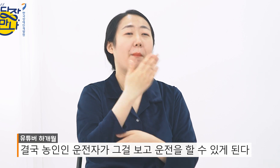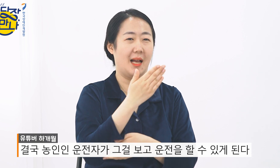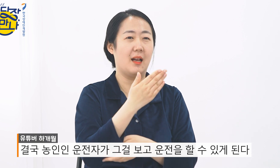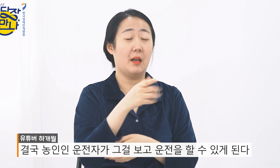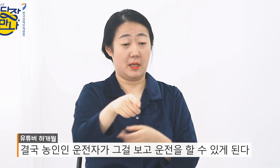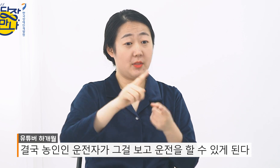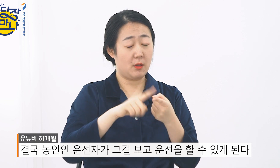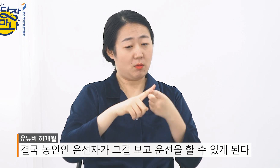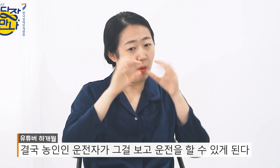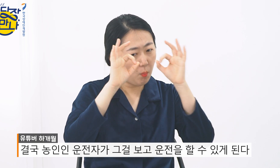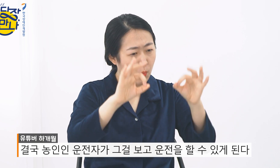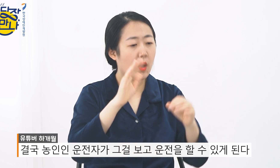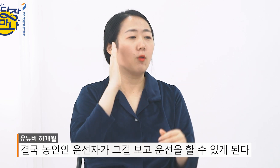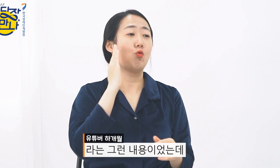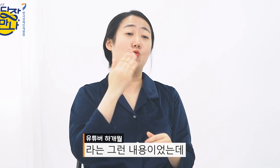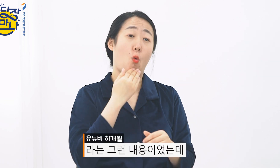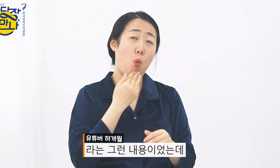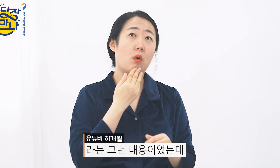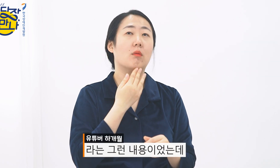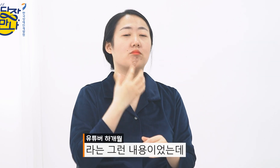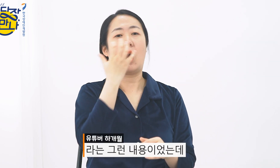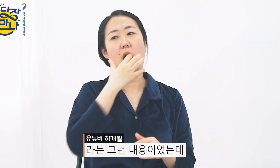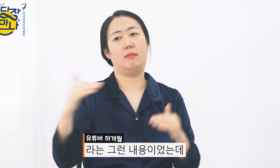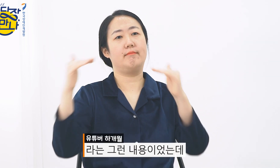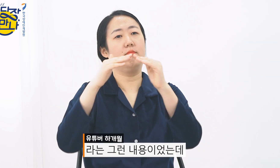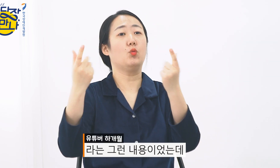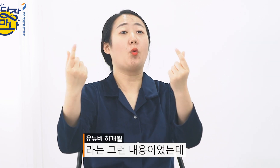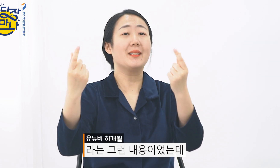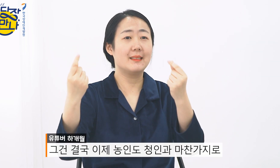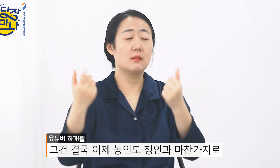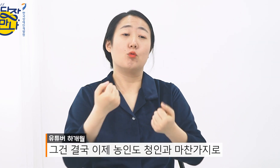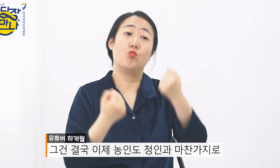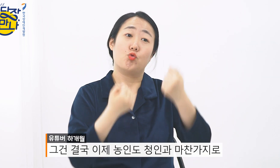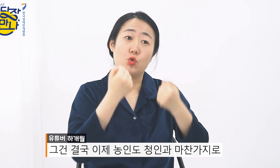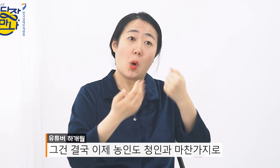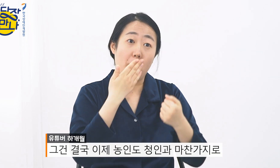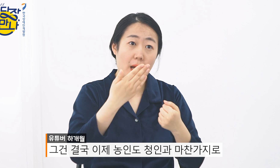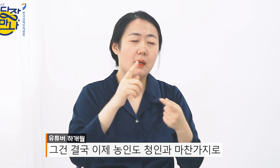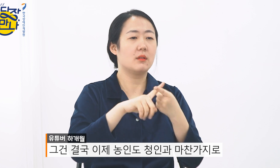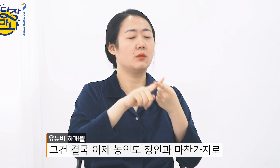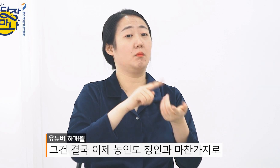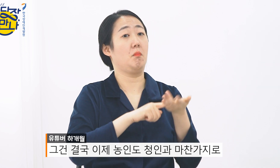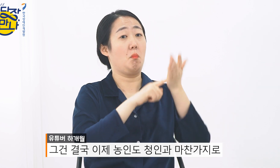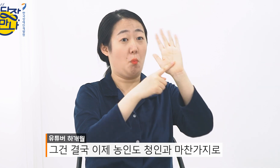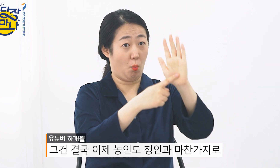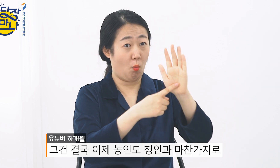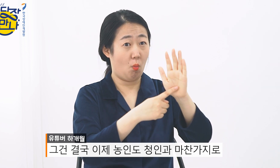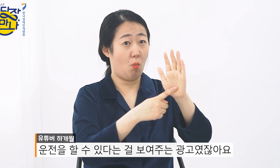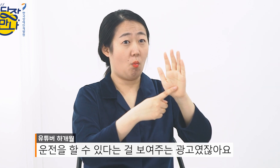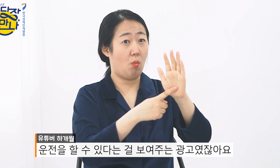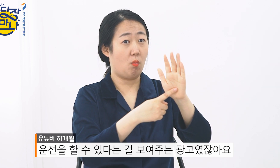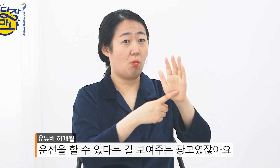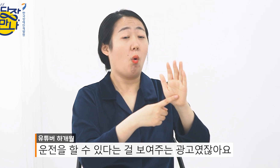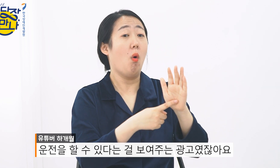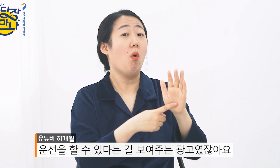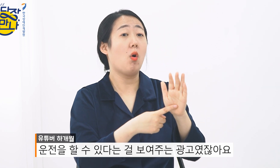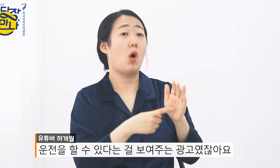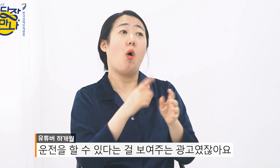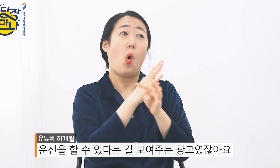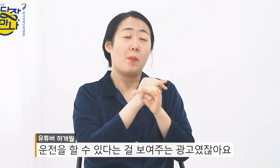운전을 할 수 있게 된다 라는 그런 내용이었는데 그건 결국 이제 농인도 청인과 마찬가지로 운전을 할 수 있다는 걸 보여주는